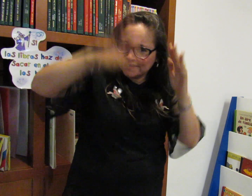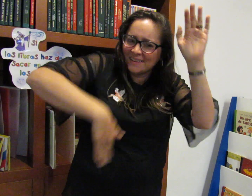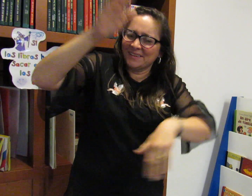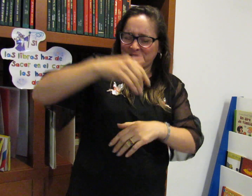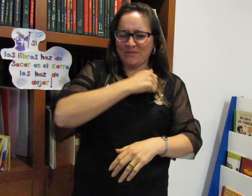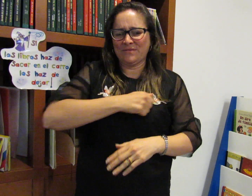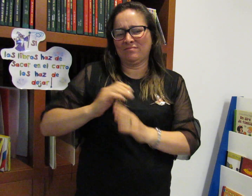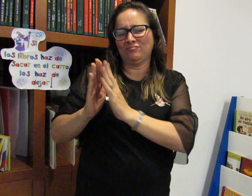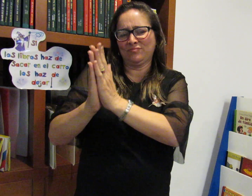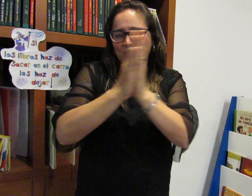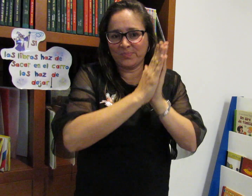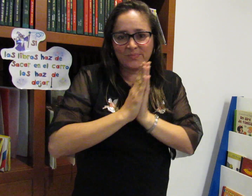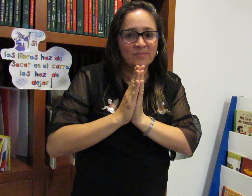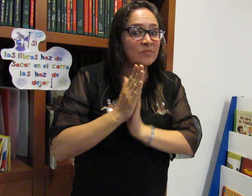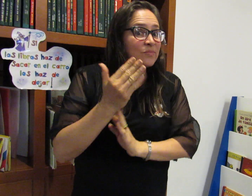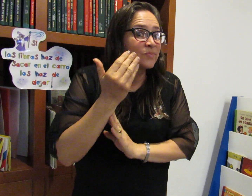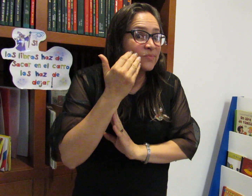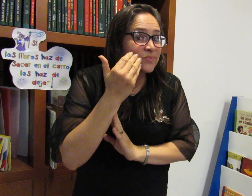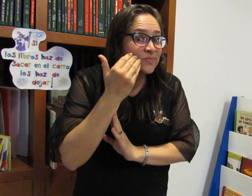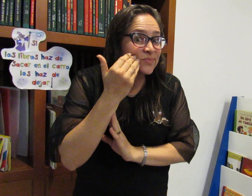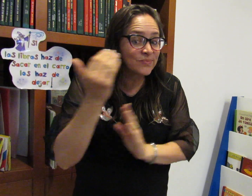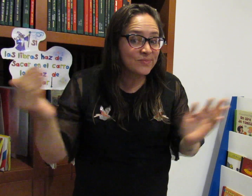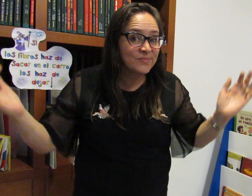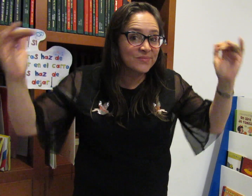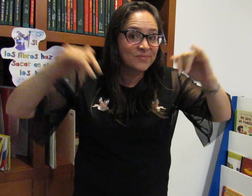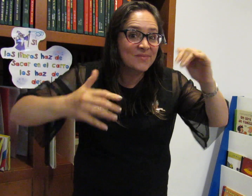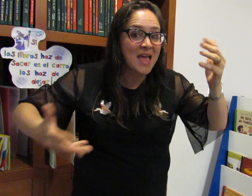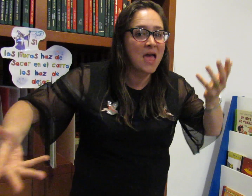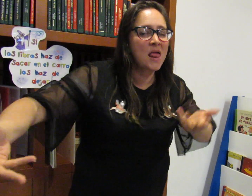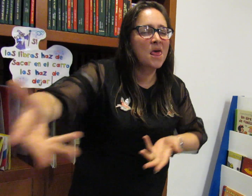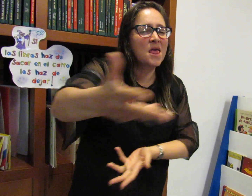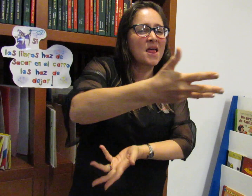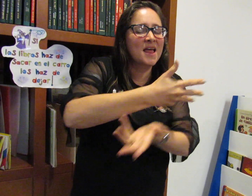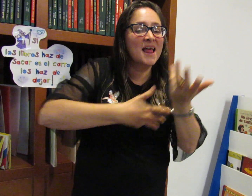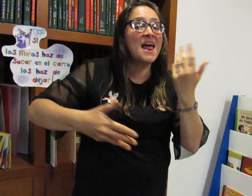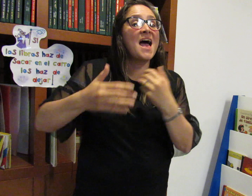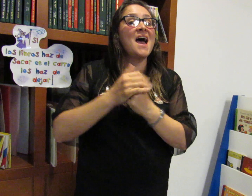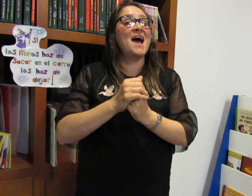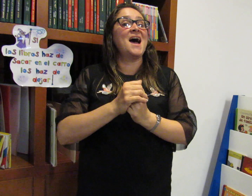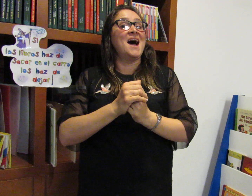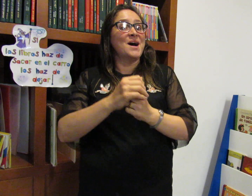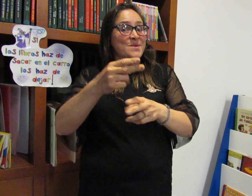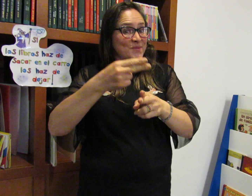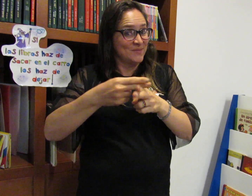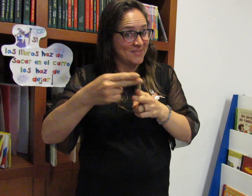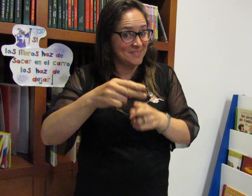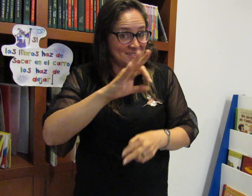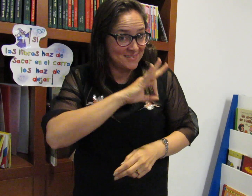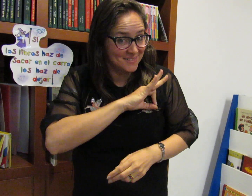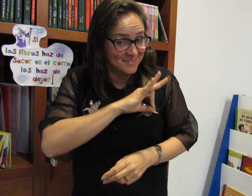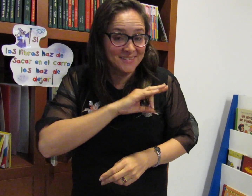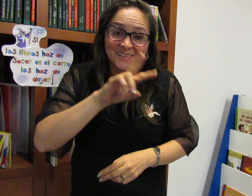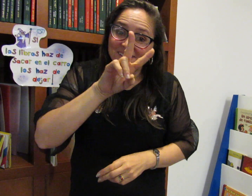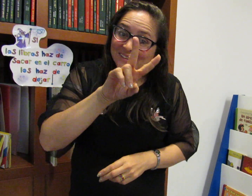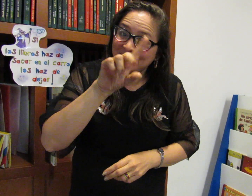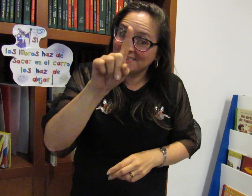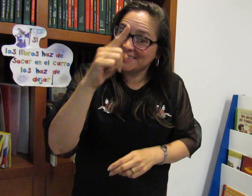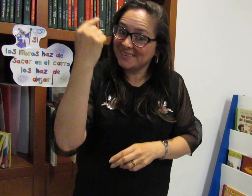conocer a sus familias, una foto de la familia. Ese espacio se va a realizar el próximo 21